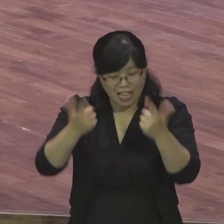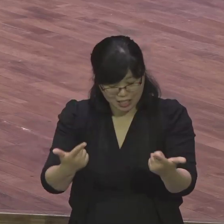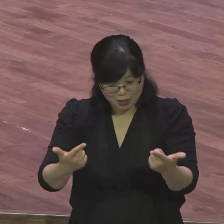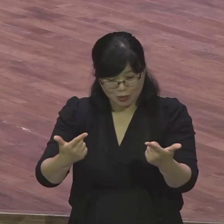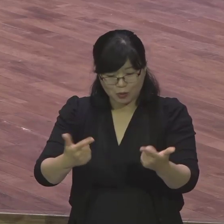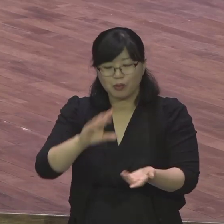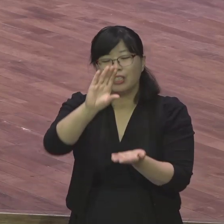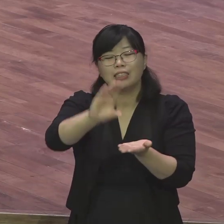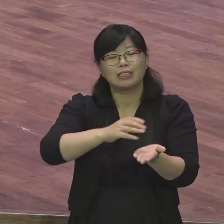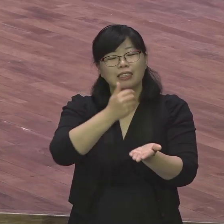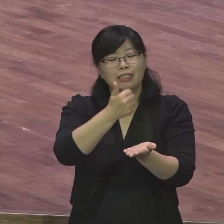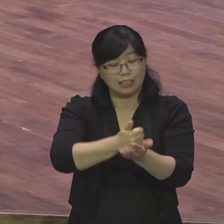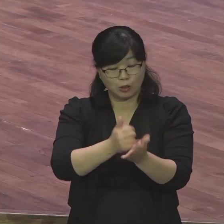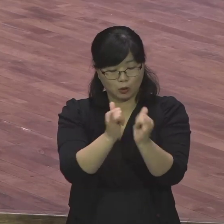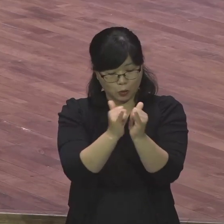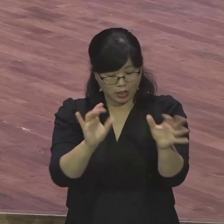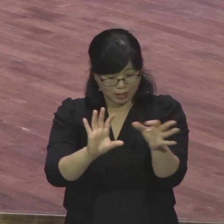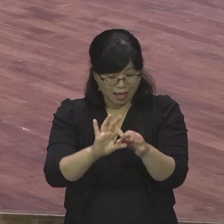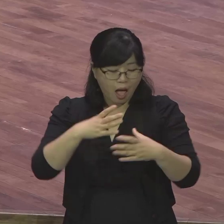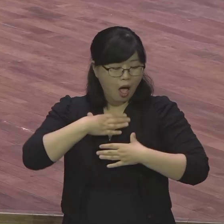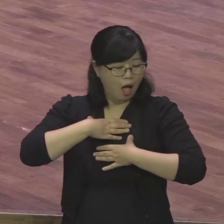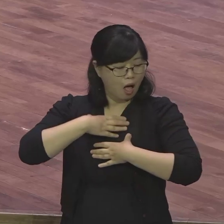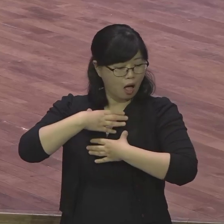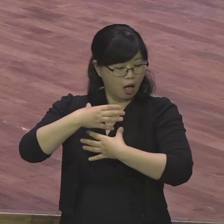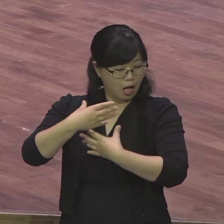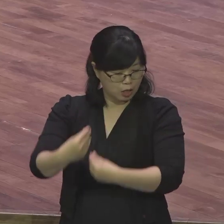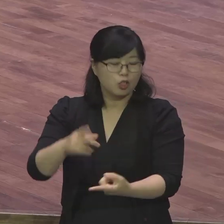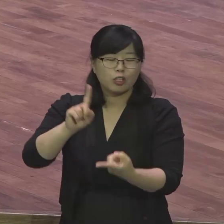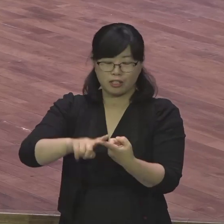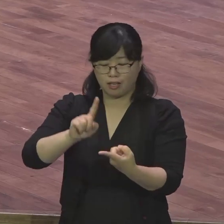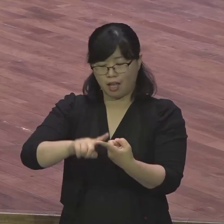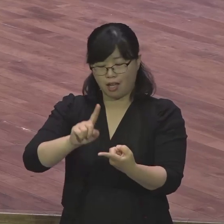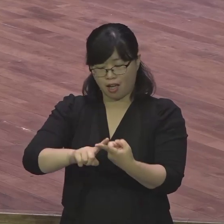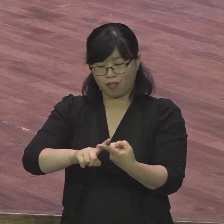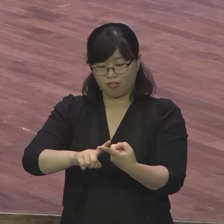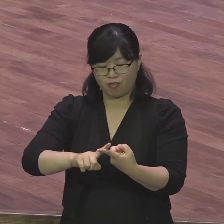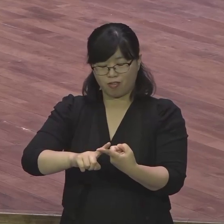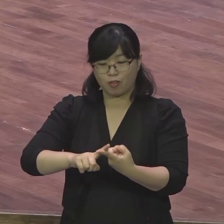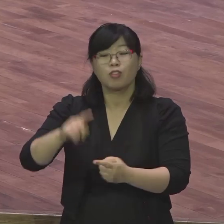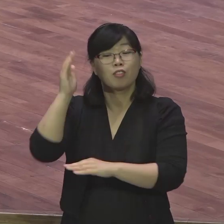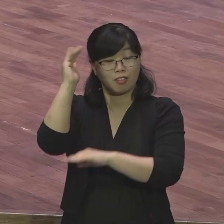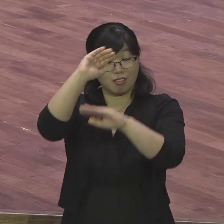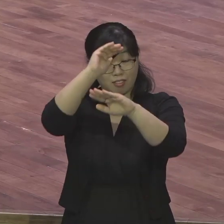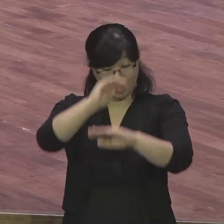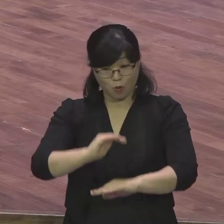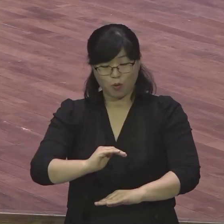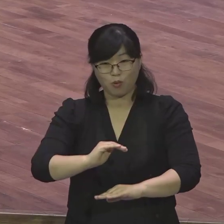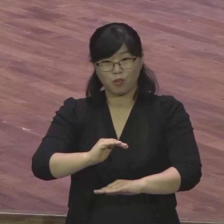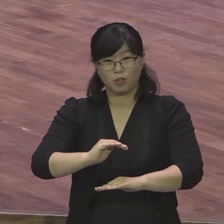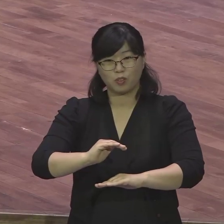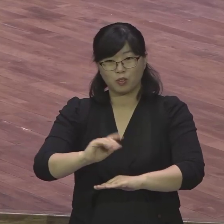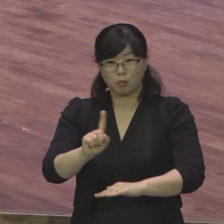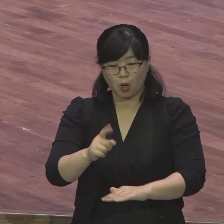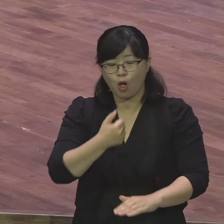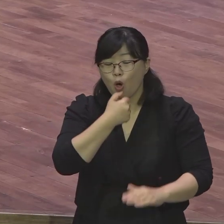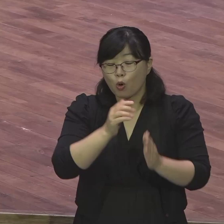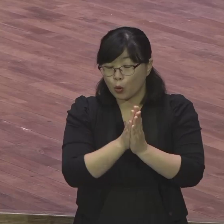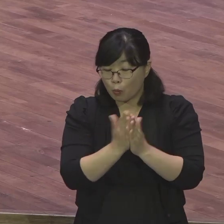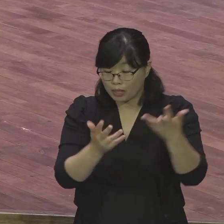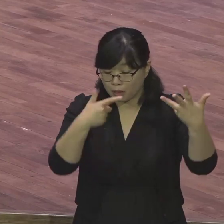로마서 8장은 그리스도인이 이 세상 살면서 얼마나 안전하게 살지도록 하나님